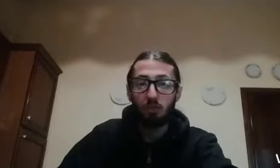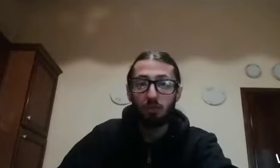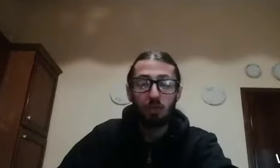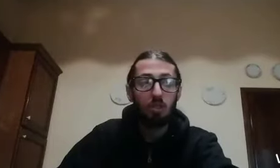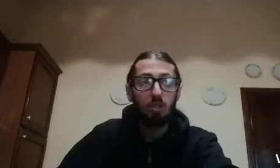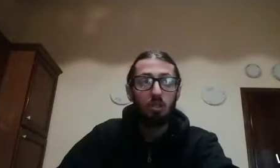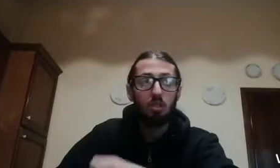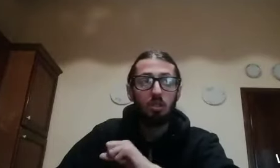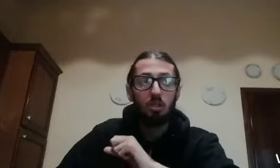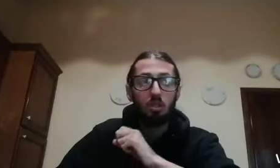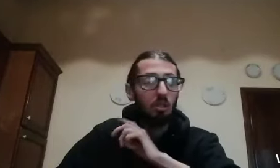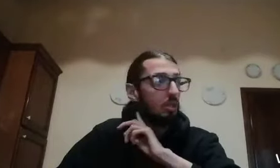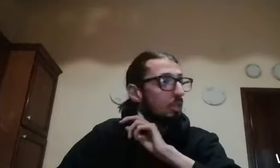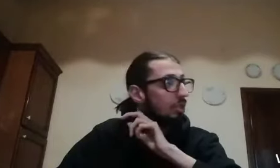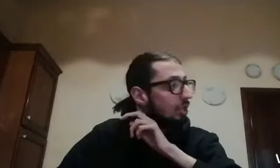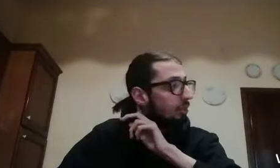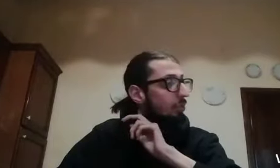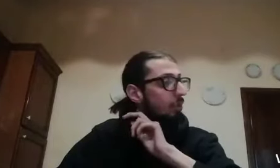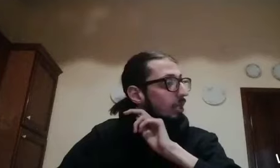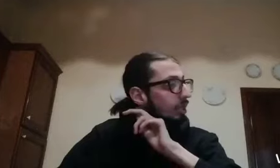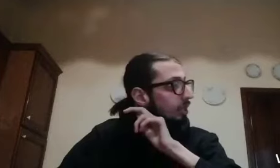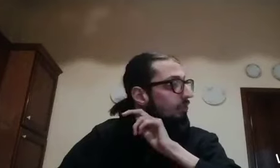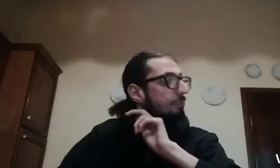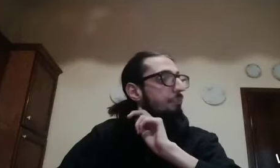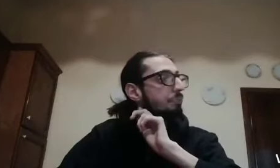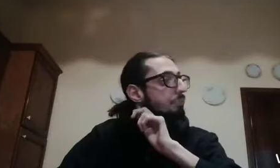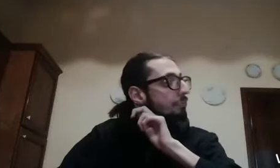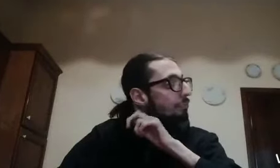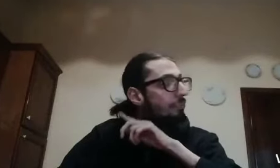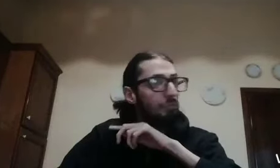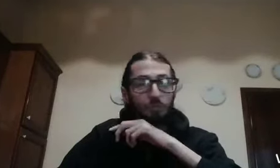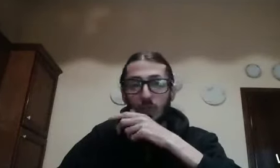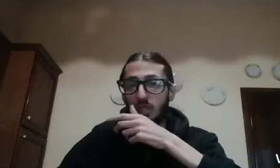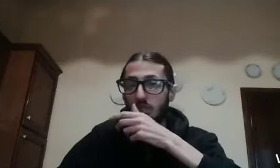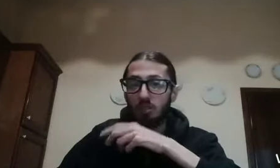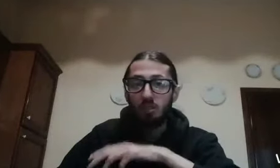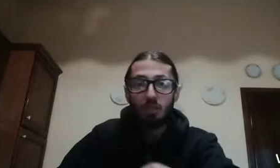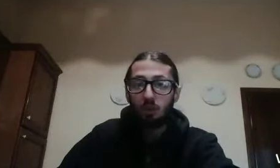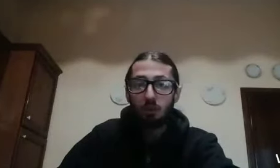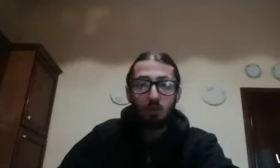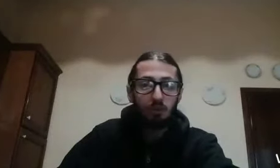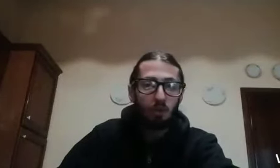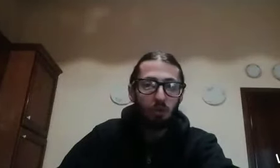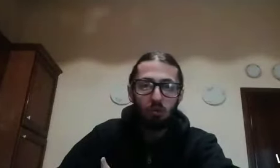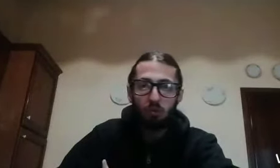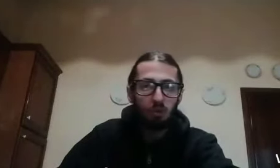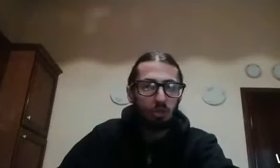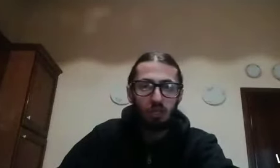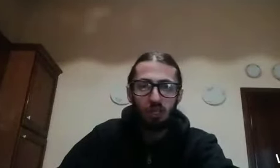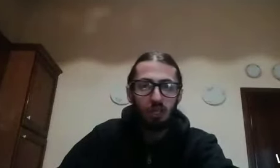il punto è che se una persona fa una cosa contro voglia in